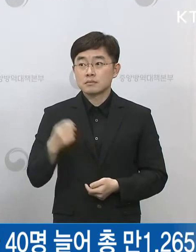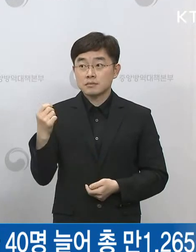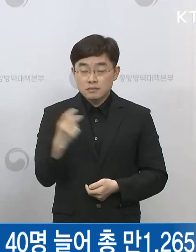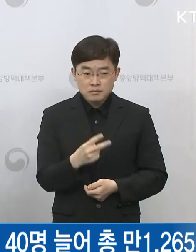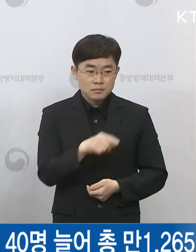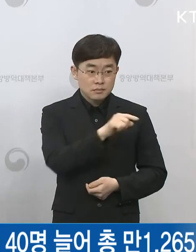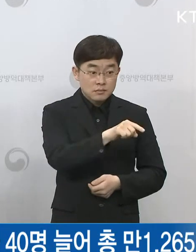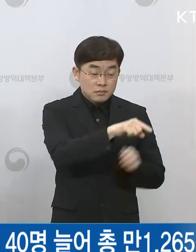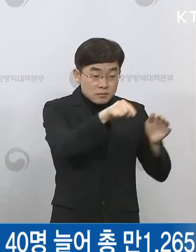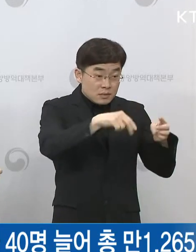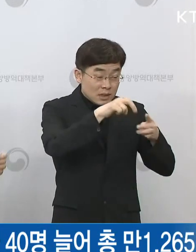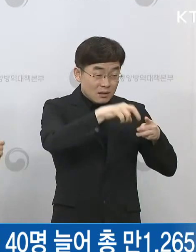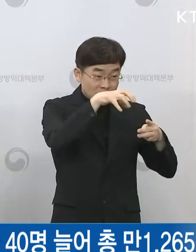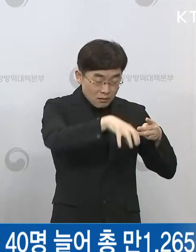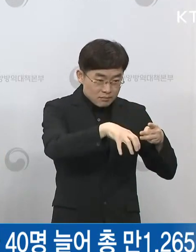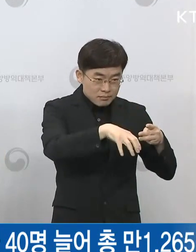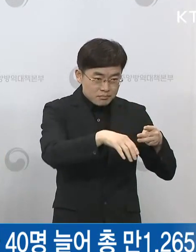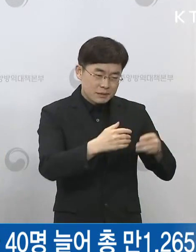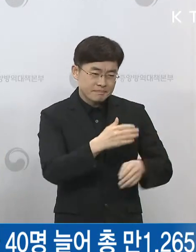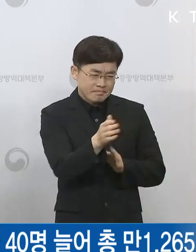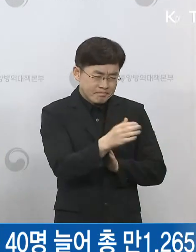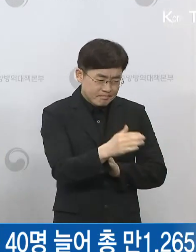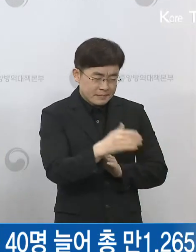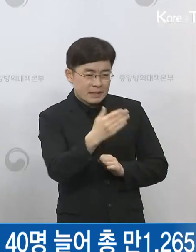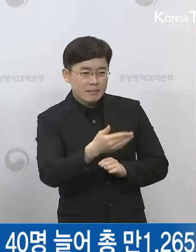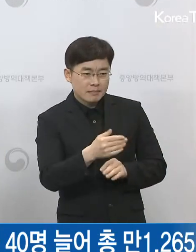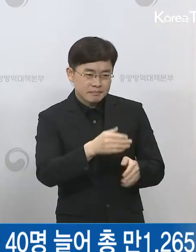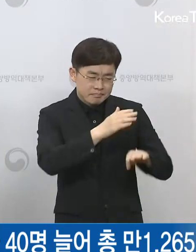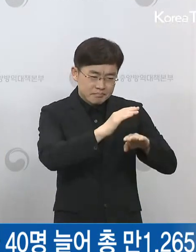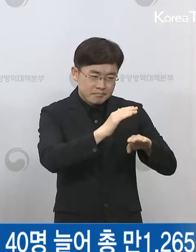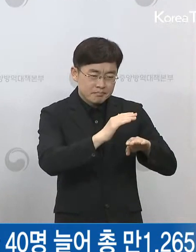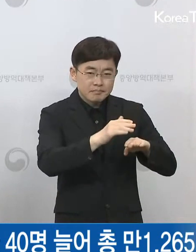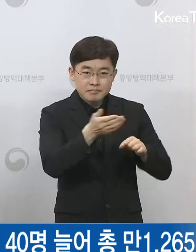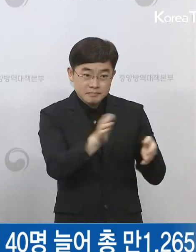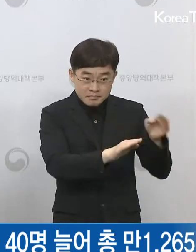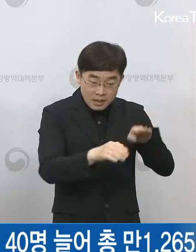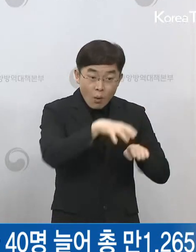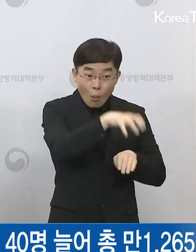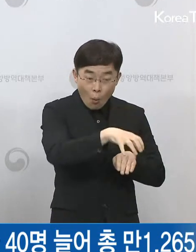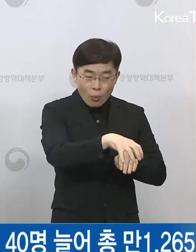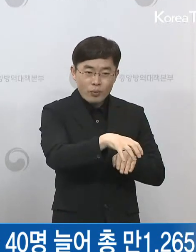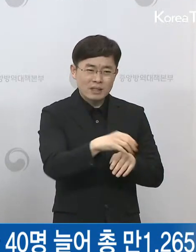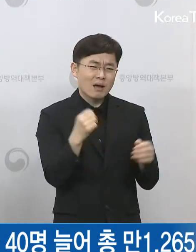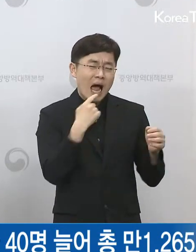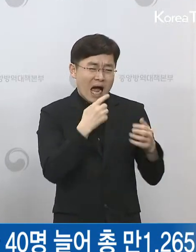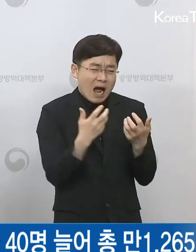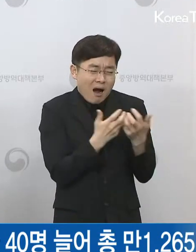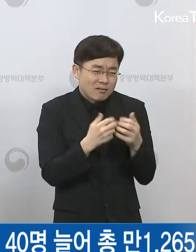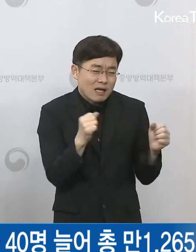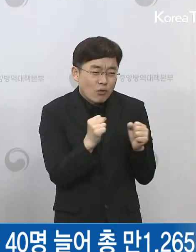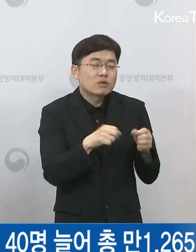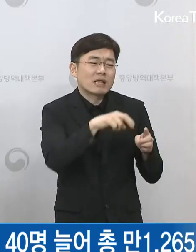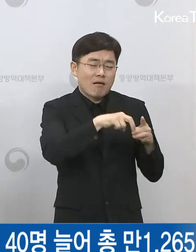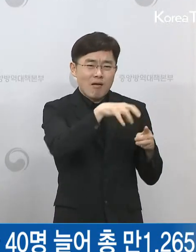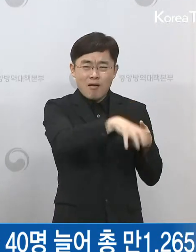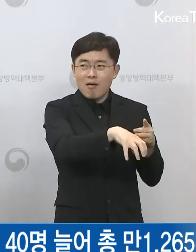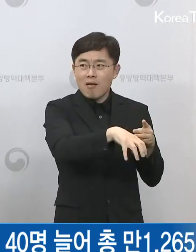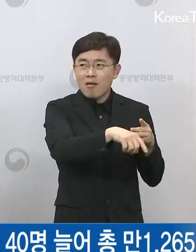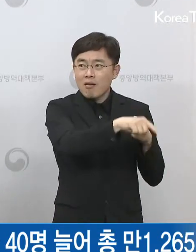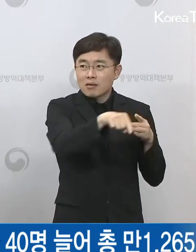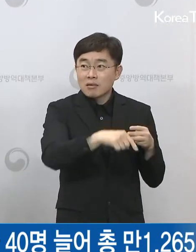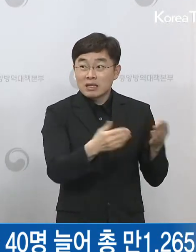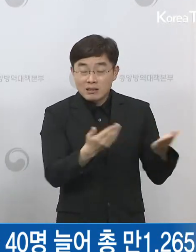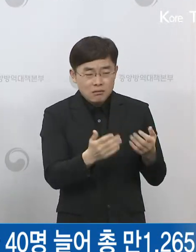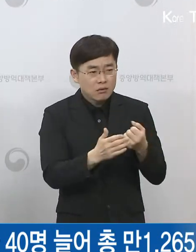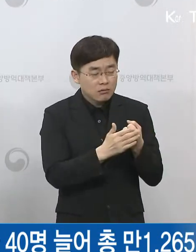물류센터 관련해서 신선식품 냉동센터에서 근무해서 진산을 못 느꼈다라는 부천 시장의 금덕이